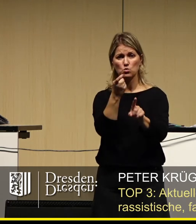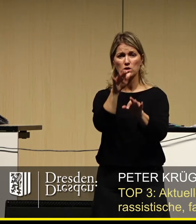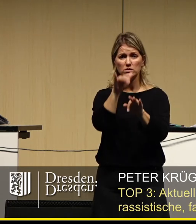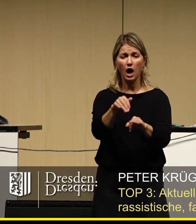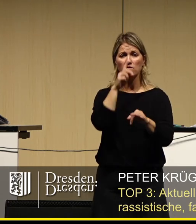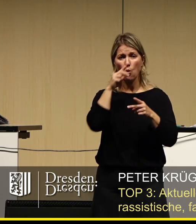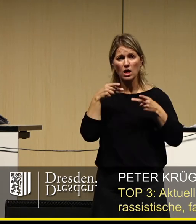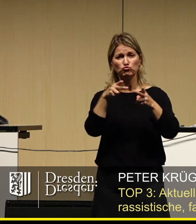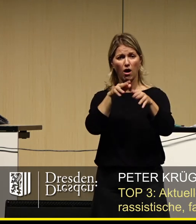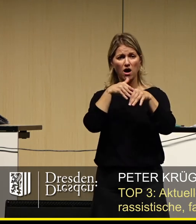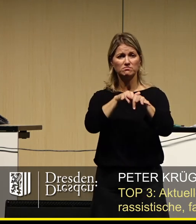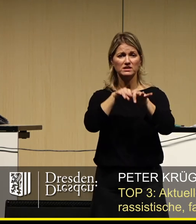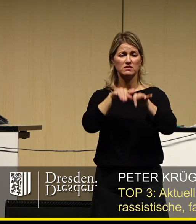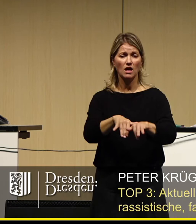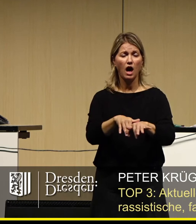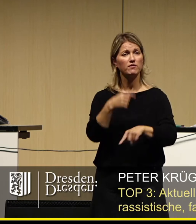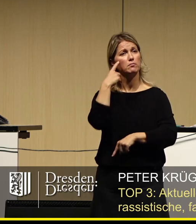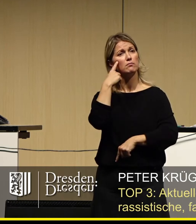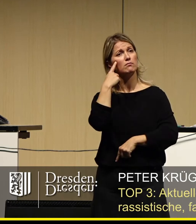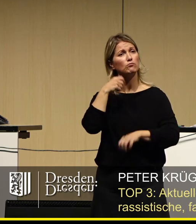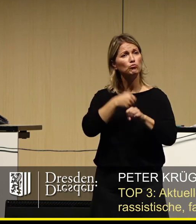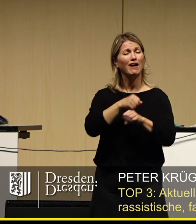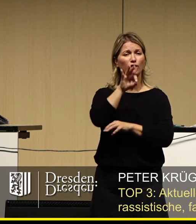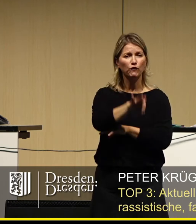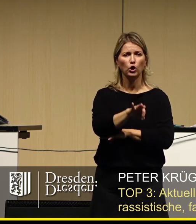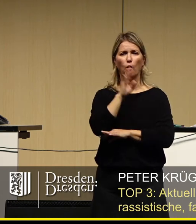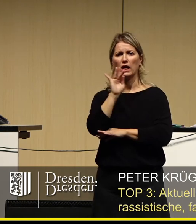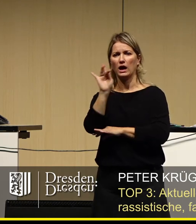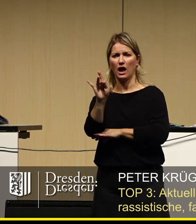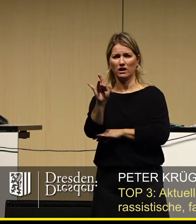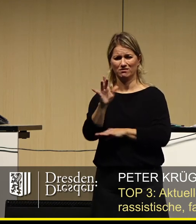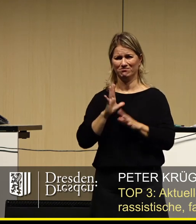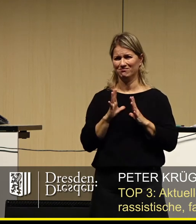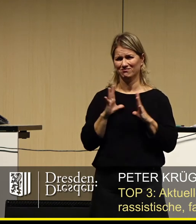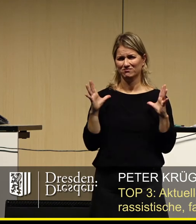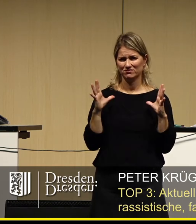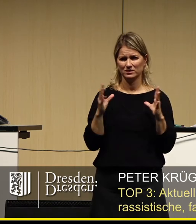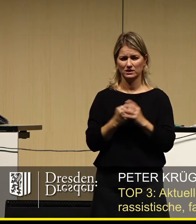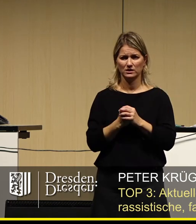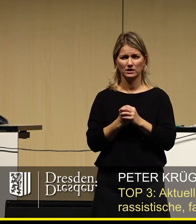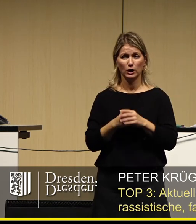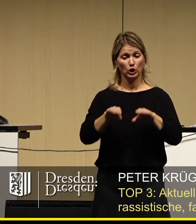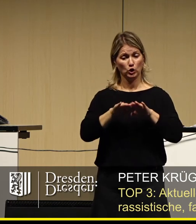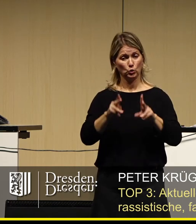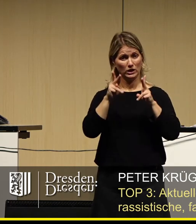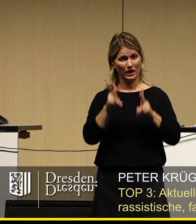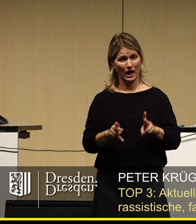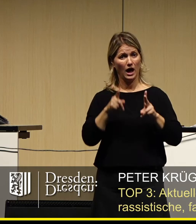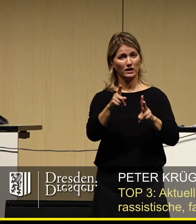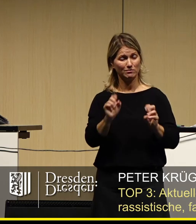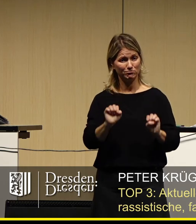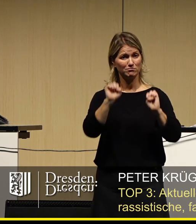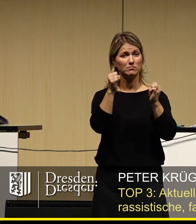die Straße gehen darf, um für oder gegen etwas zu demonstrieren. Über die Ausübung von Grundrechten wird nicht nach